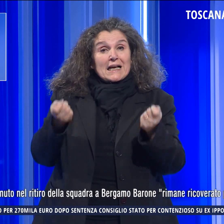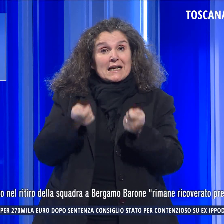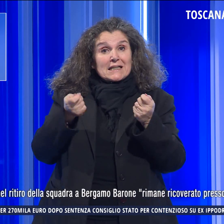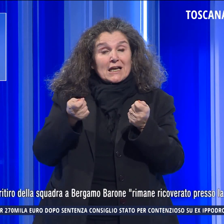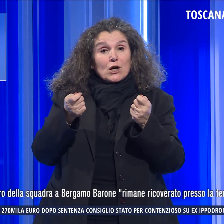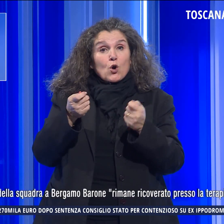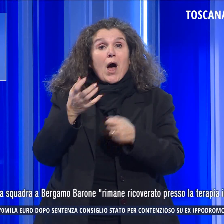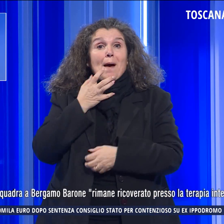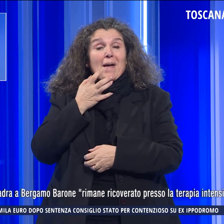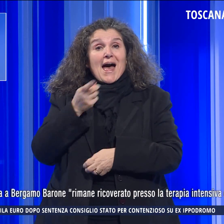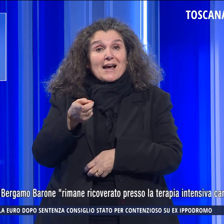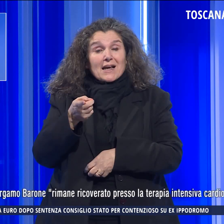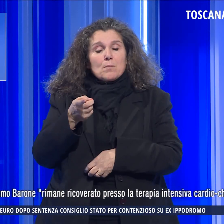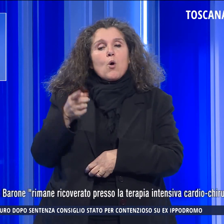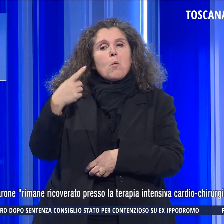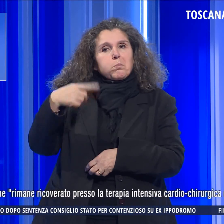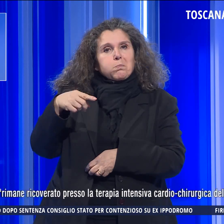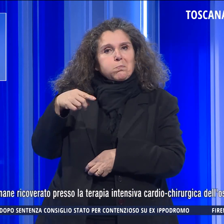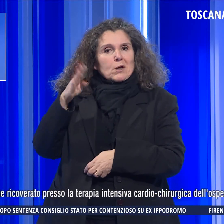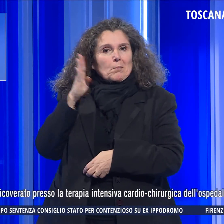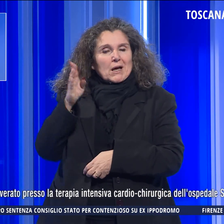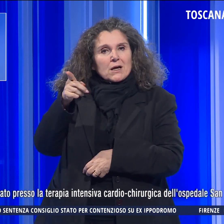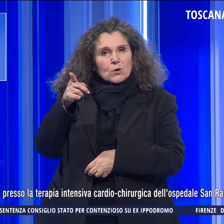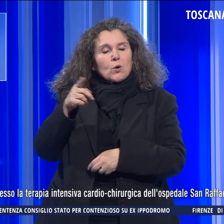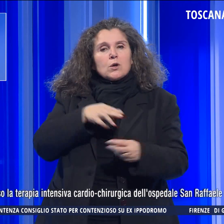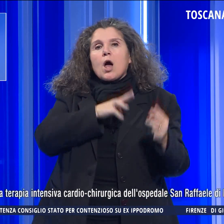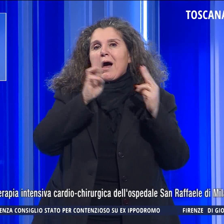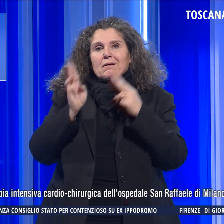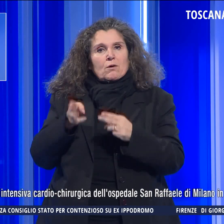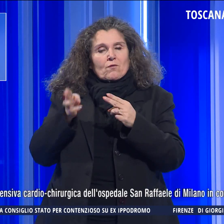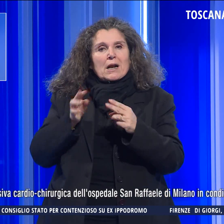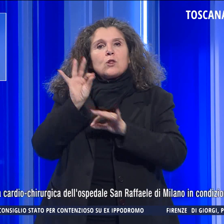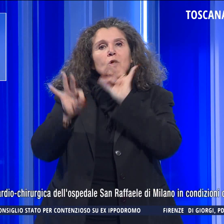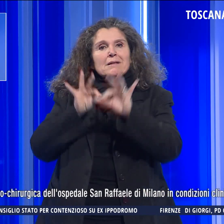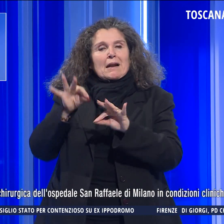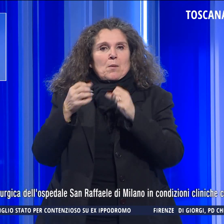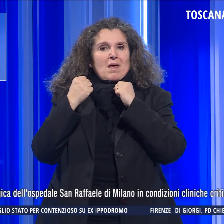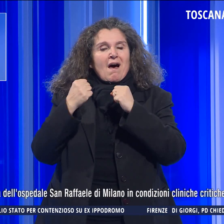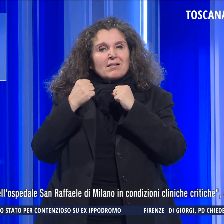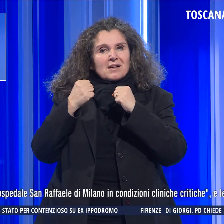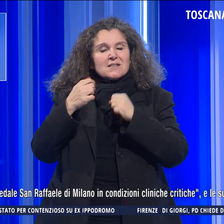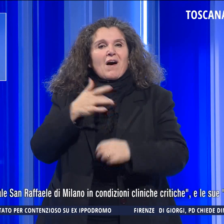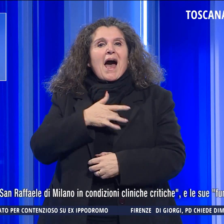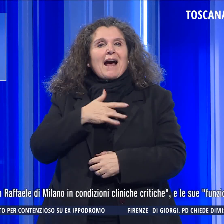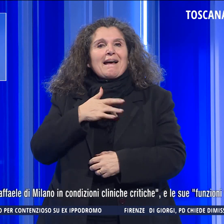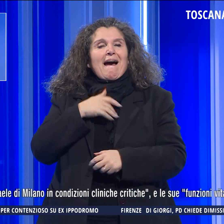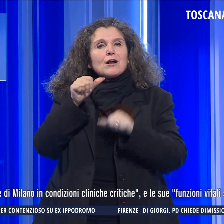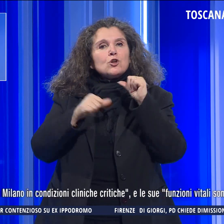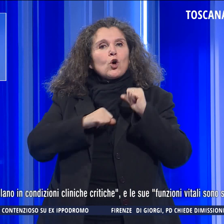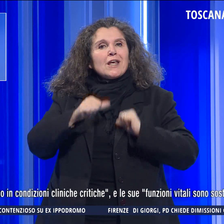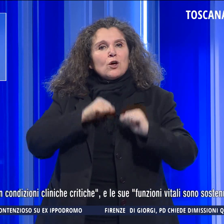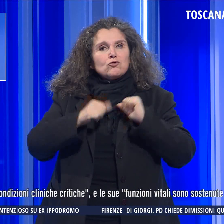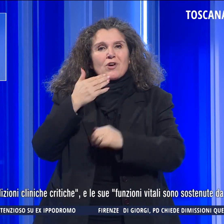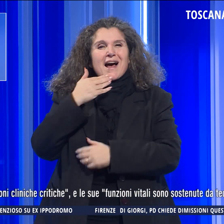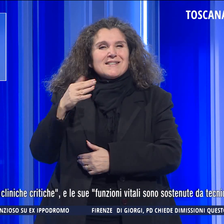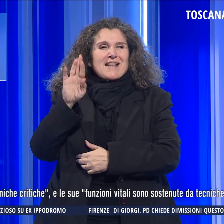Bergamo, Barone rimane ricoverato presso la terapia intensiva cardiochirurgica dell'ospedale